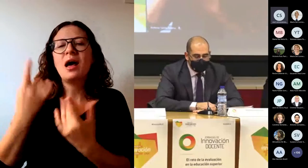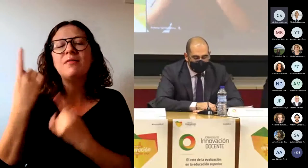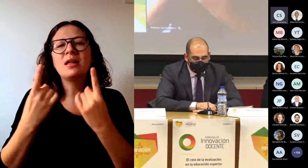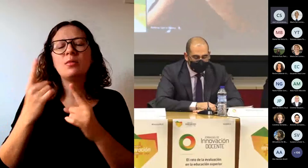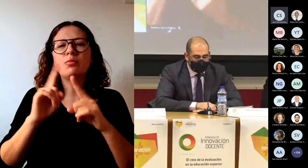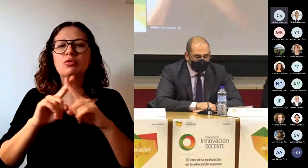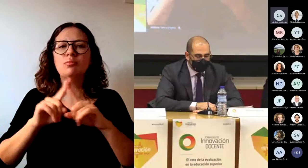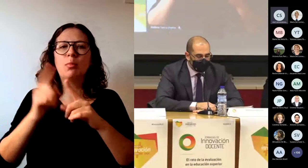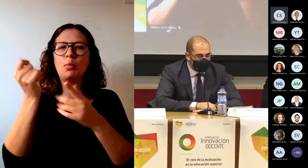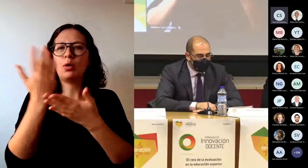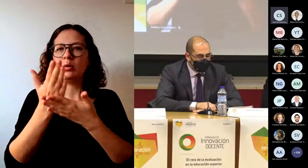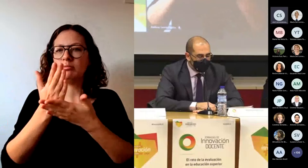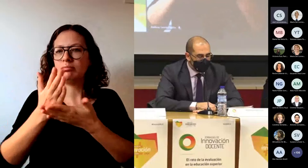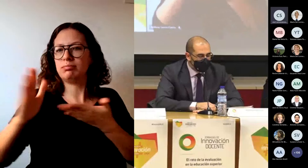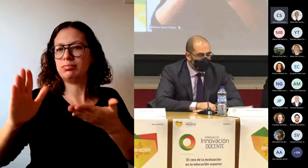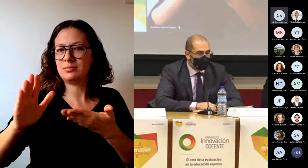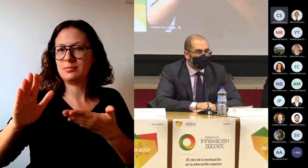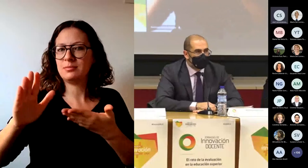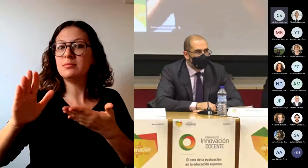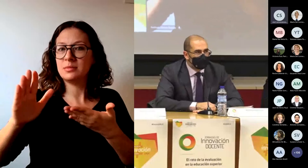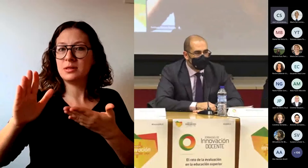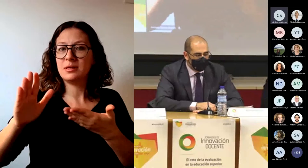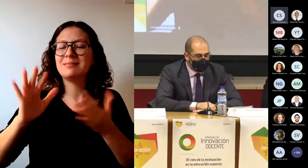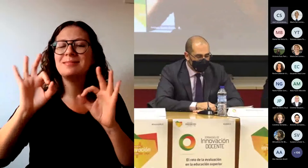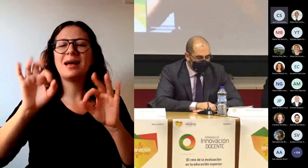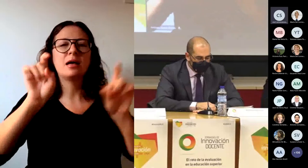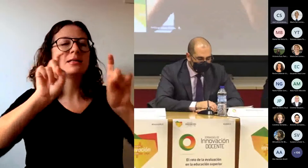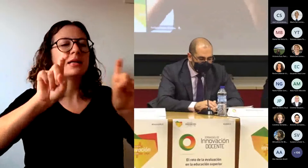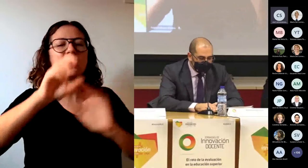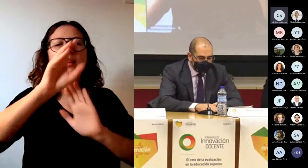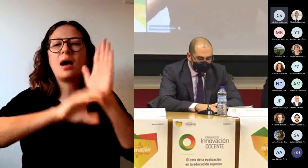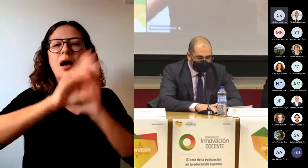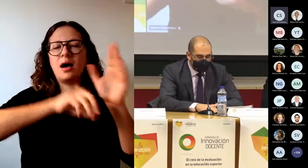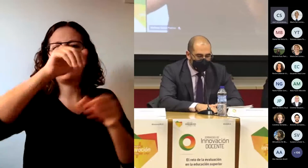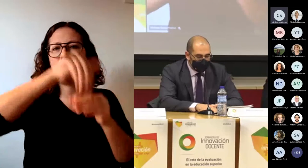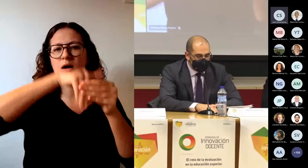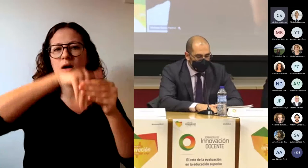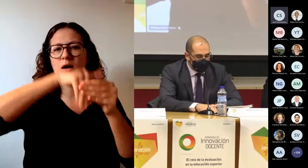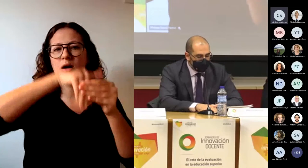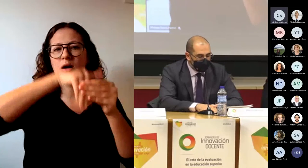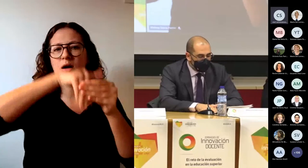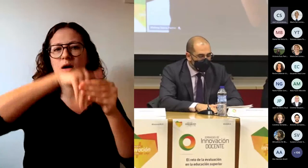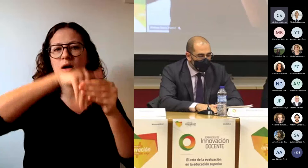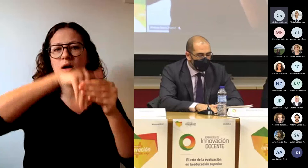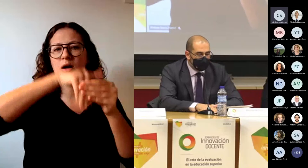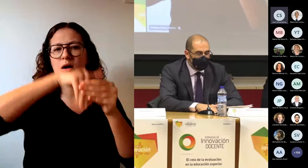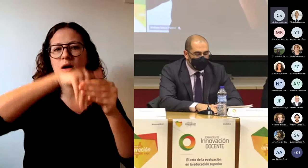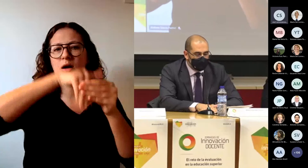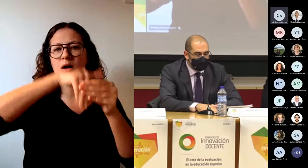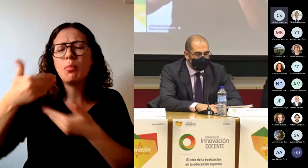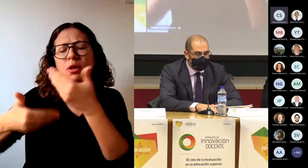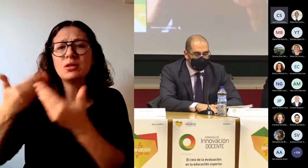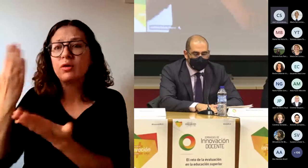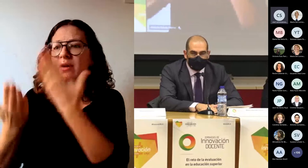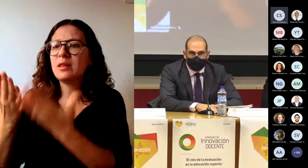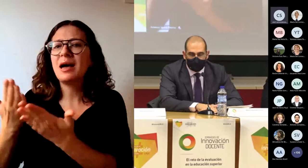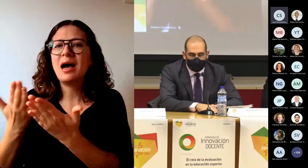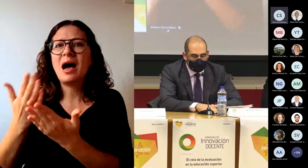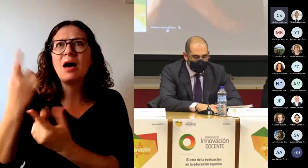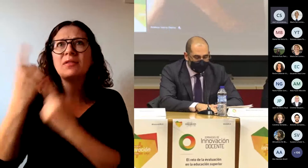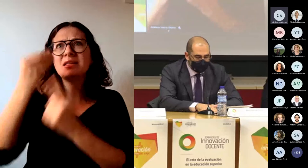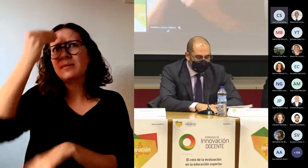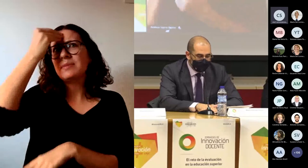al proceso durante el cual se produce la enseñanza de los contenidos curriculares. Se considera el proceso de evaluación como la culminación de la enseñanza,